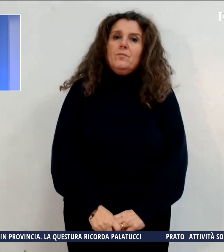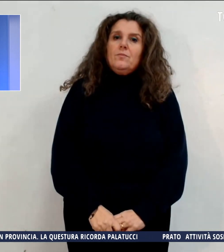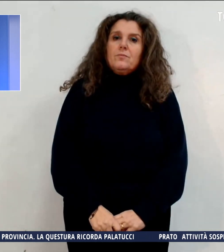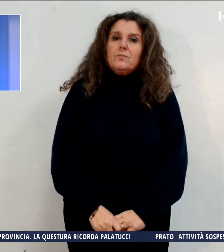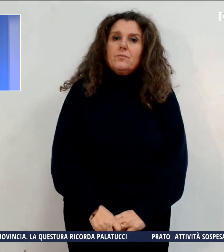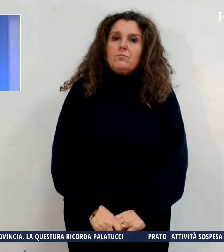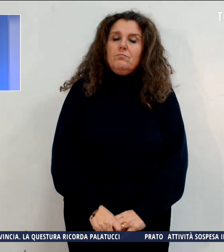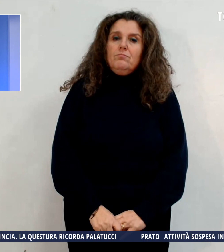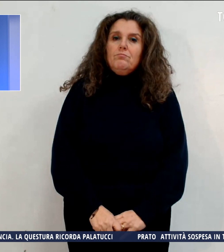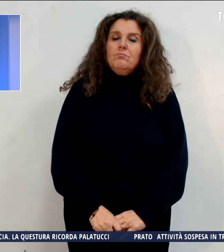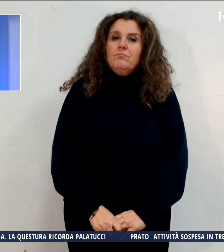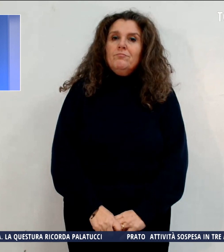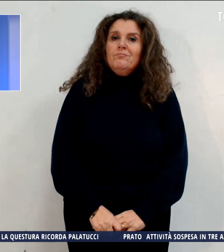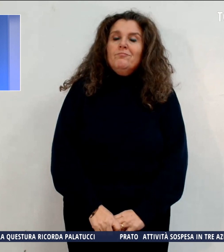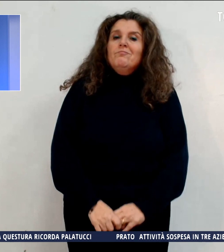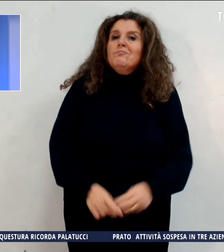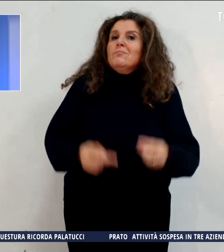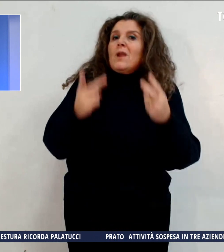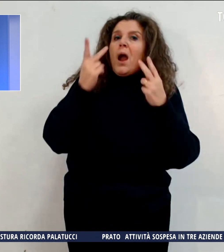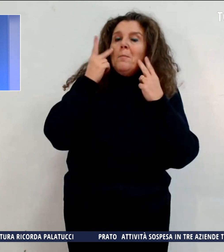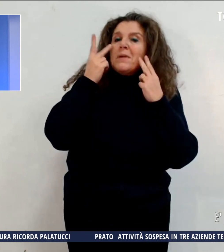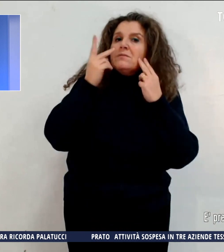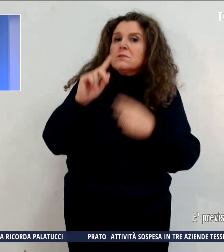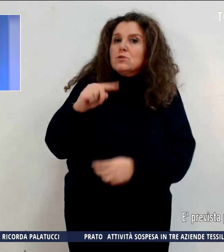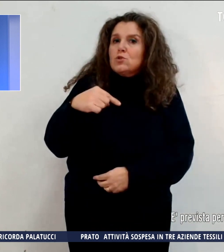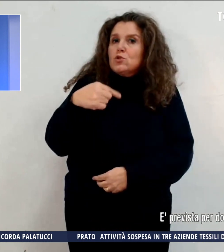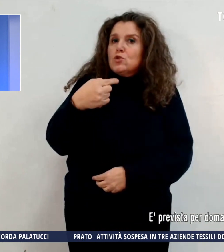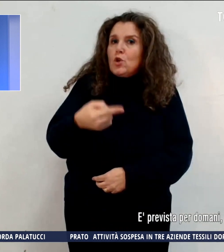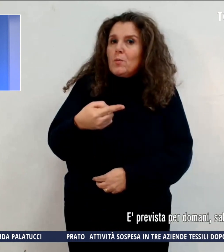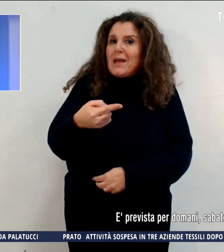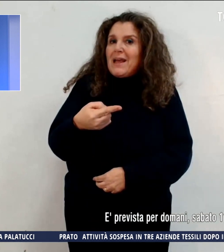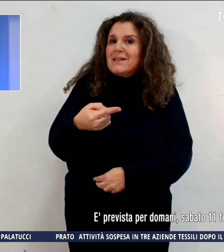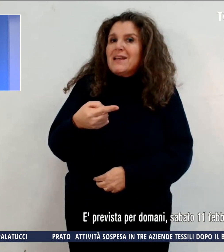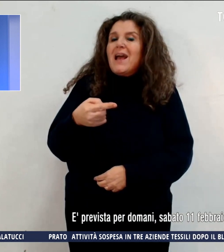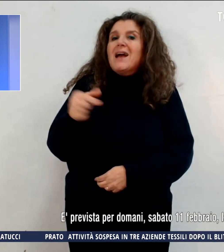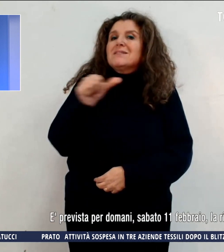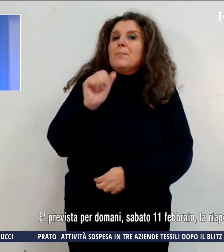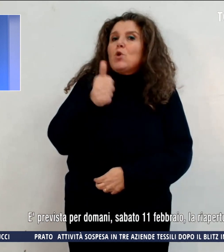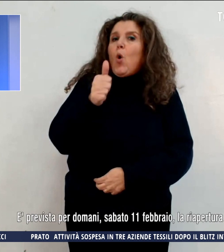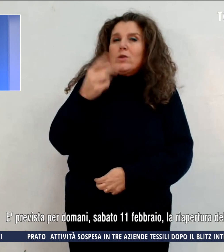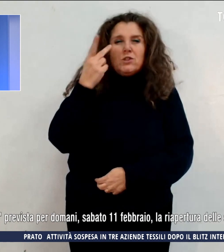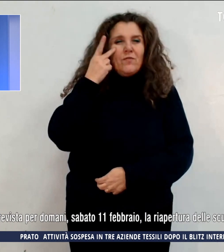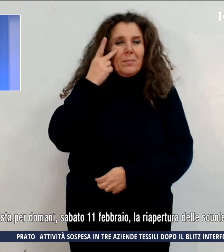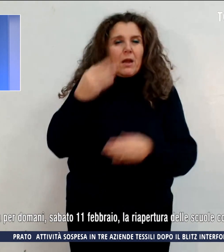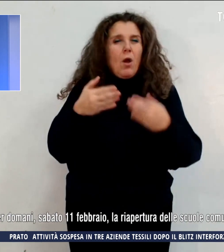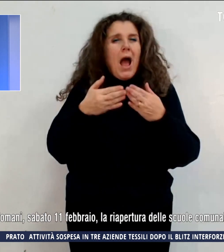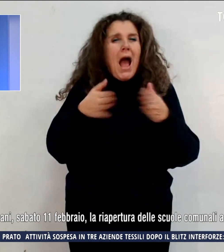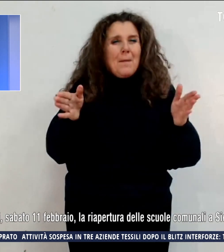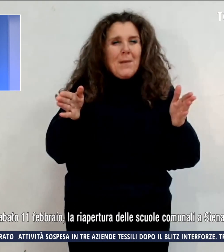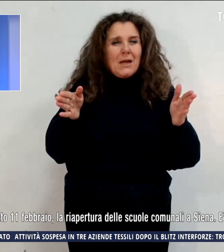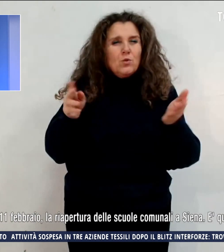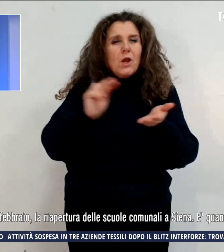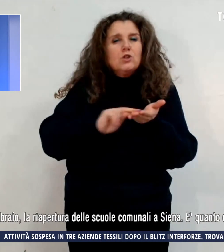Intanto è prevista per domani, sabato 11 febbraio, la riapertura delle scuole